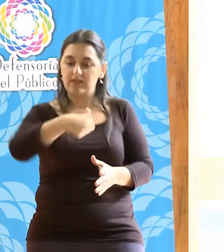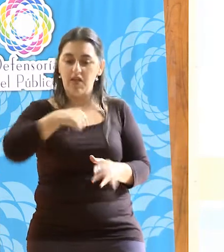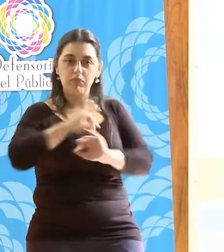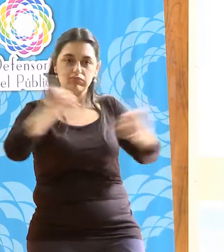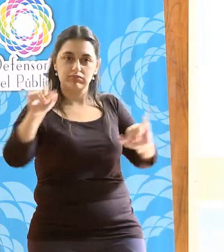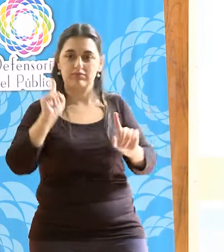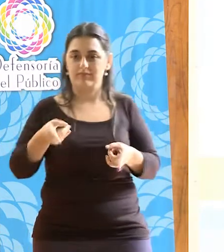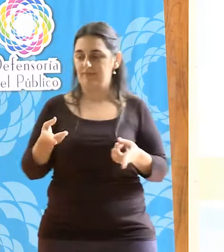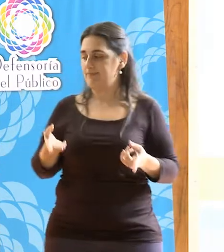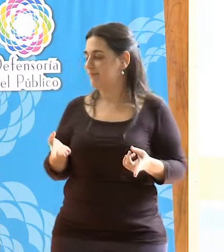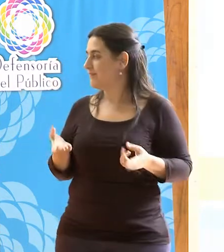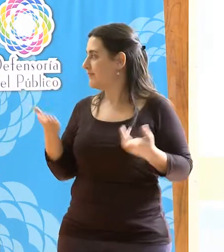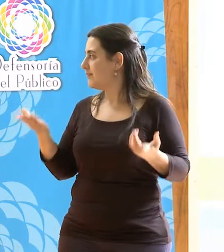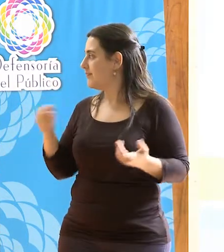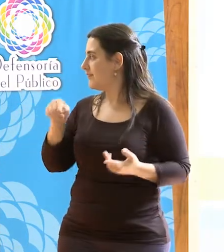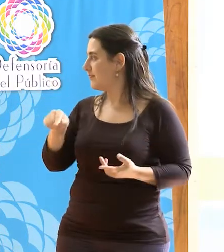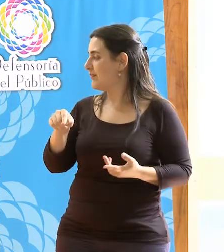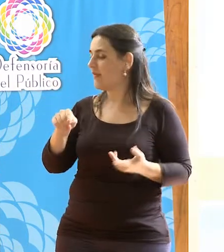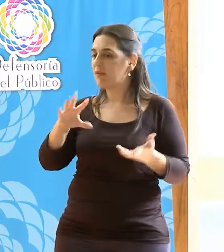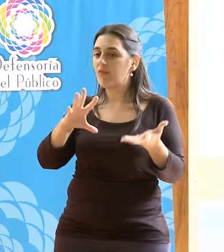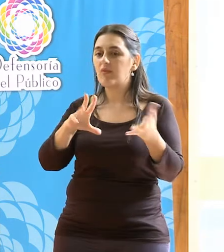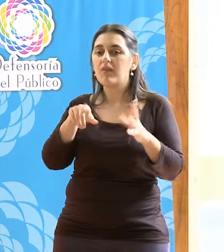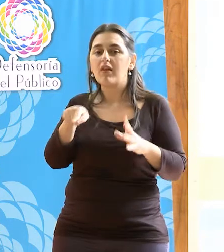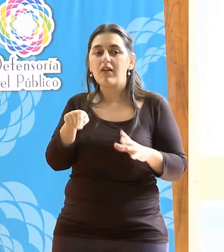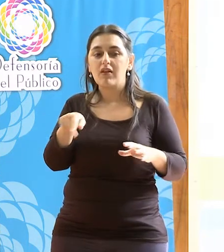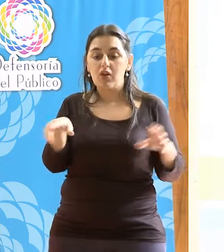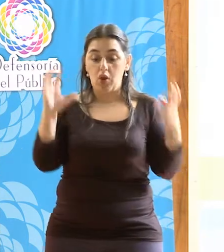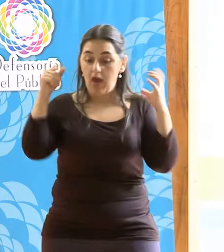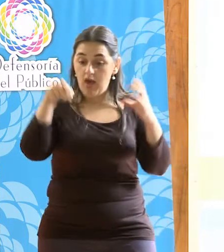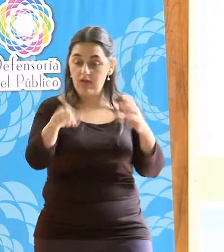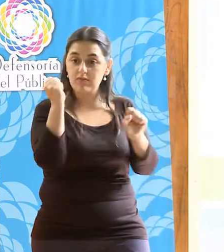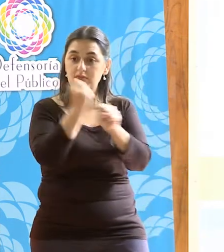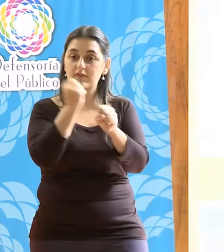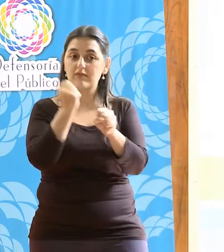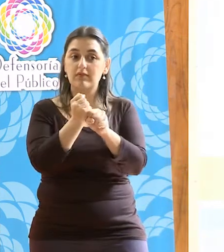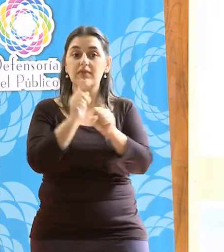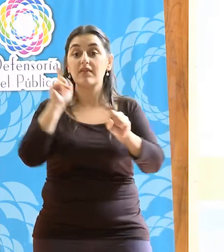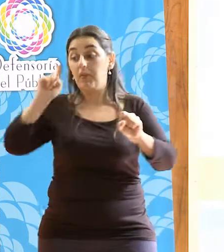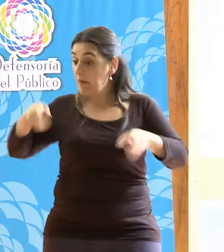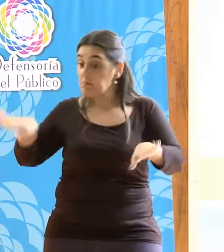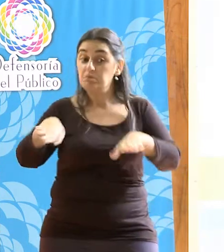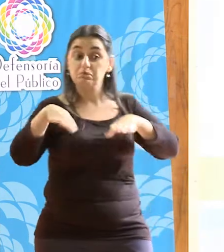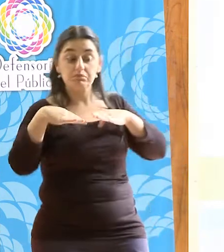Como parte de un medio y como parte de la audiencia, solicitamos